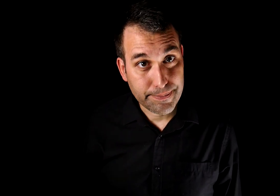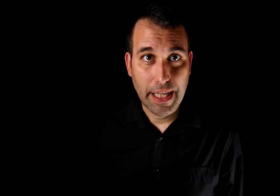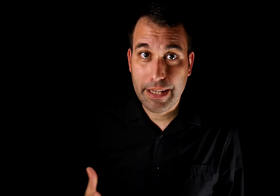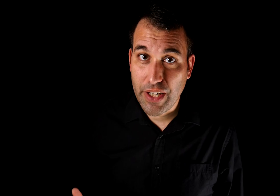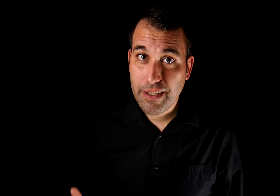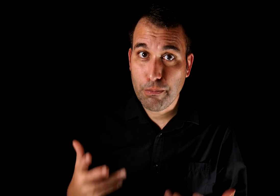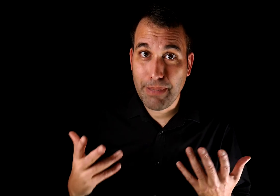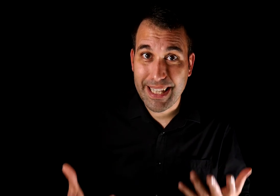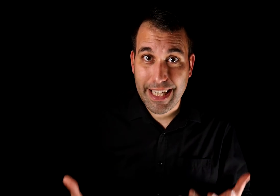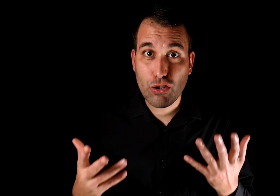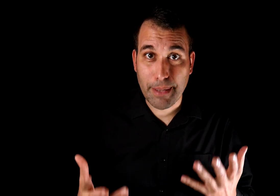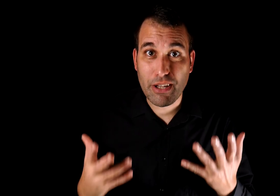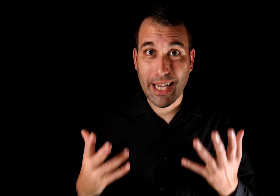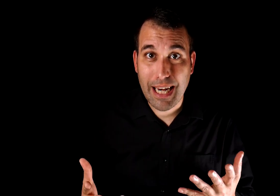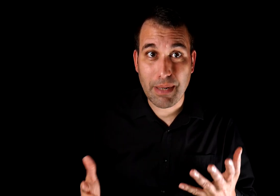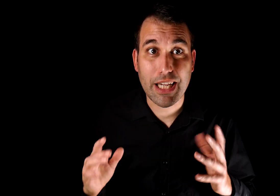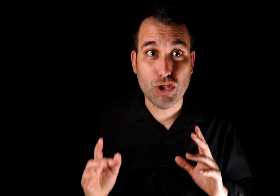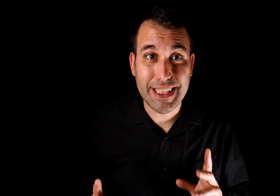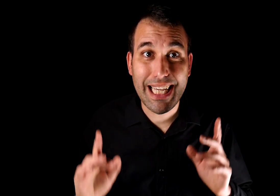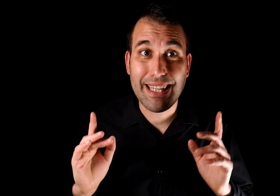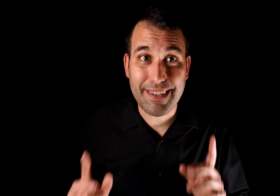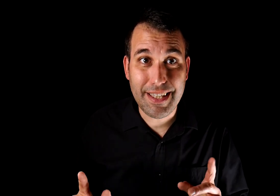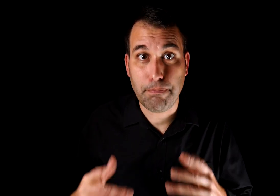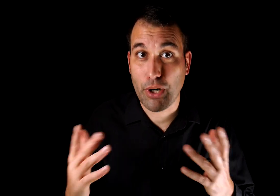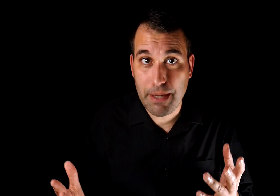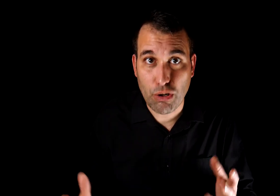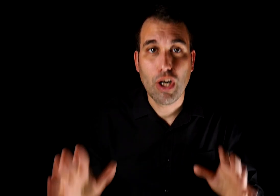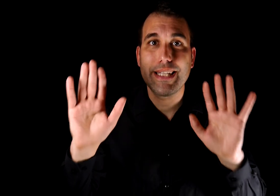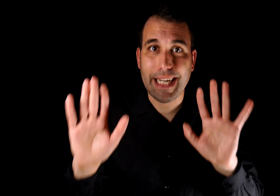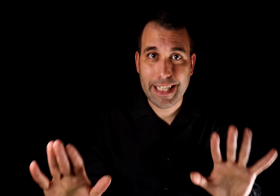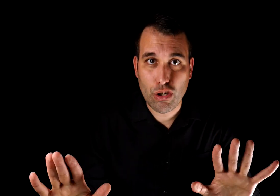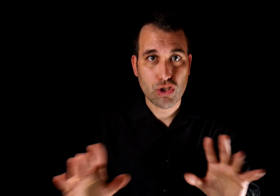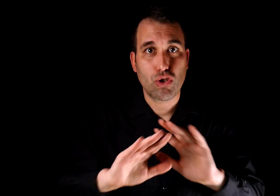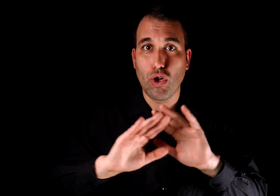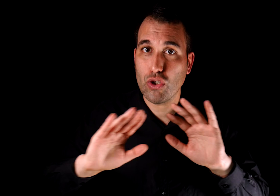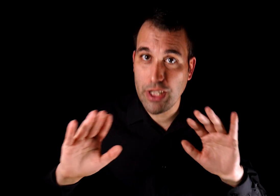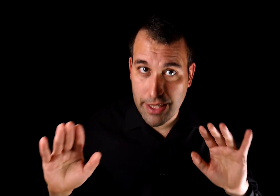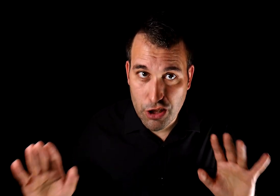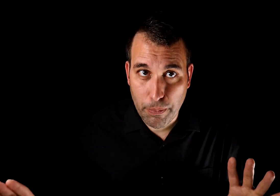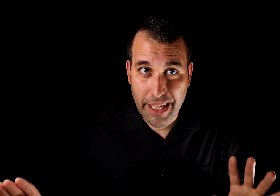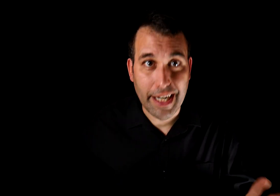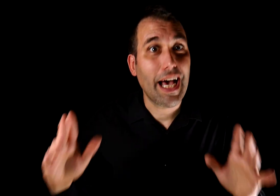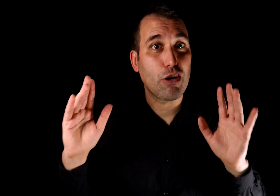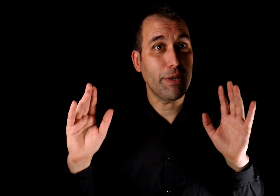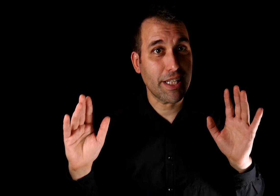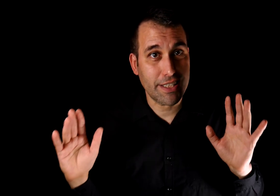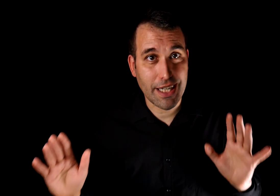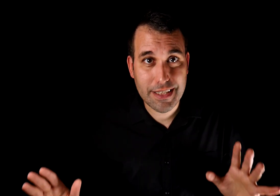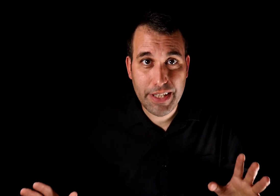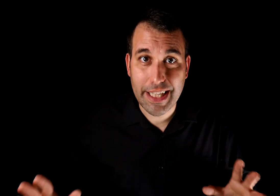A diferencia de un verdadero llamado a la calma, que consistirá en decir, por ejemplo, tranquilos, todos tienen derecho a opinar, argumentad sin agresividad